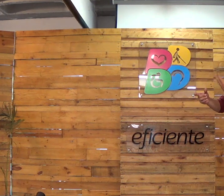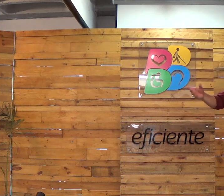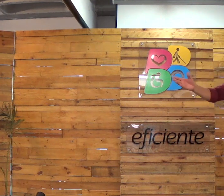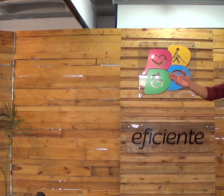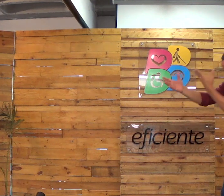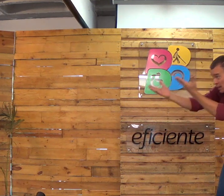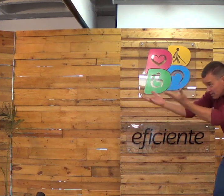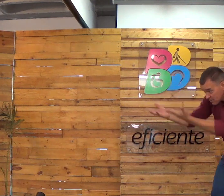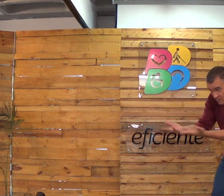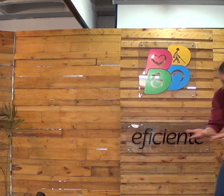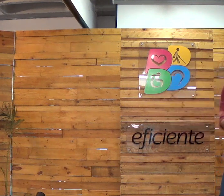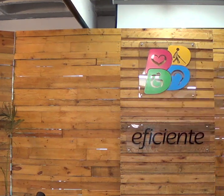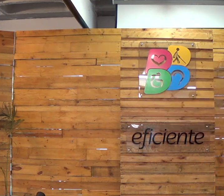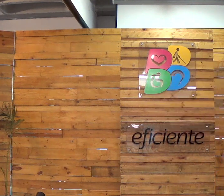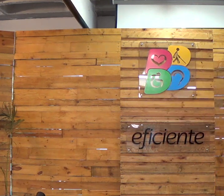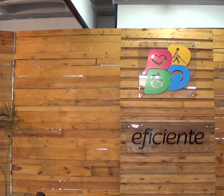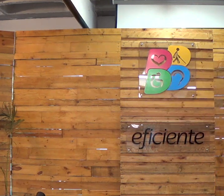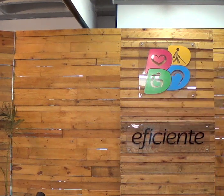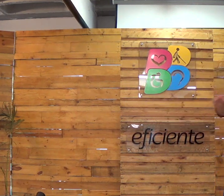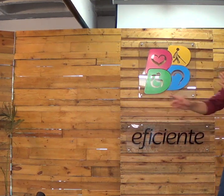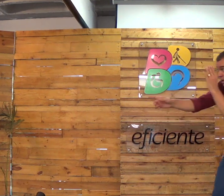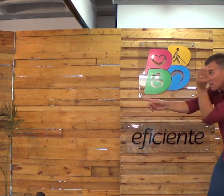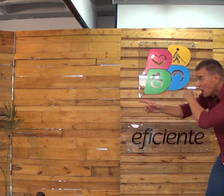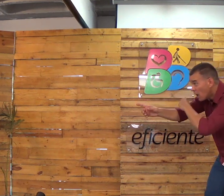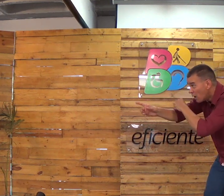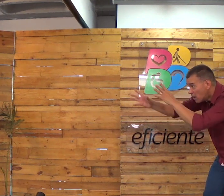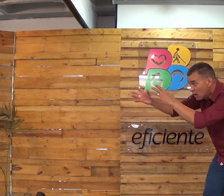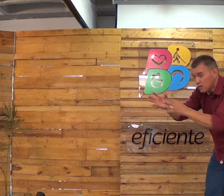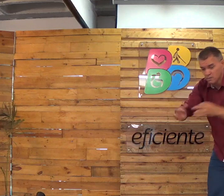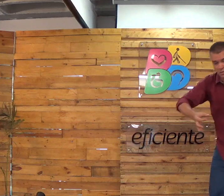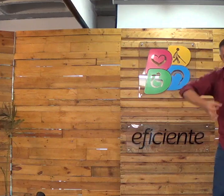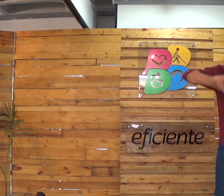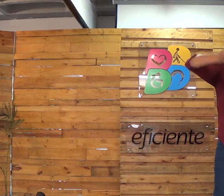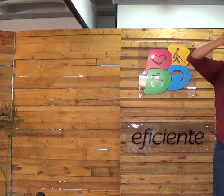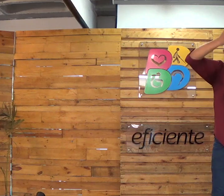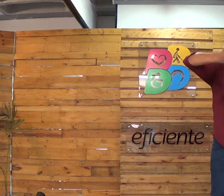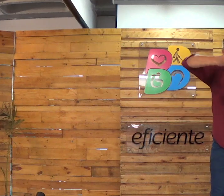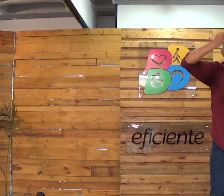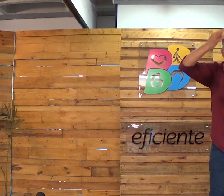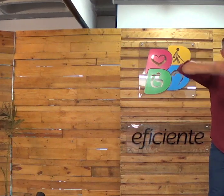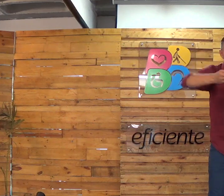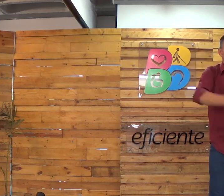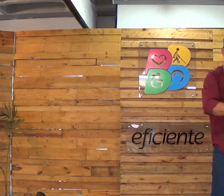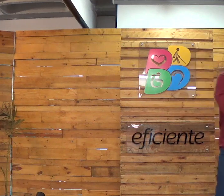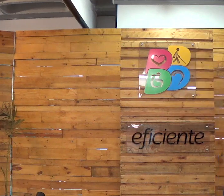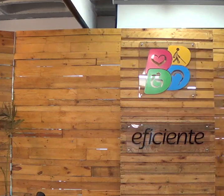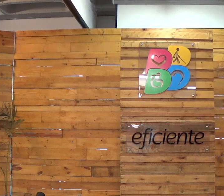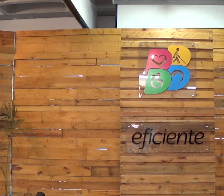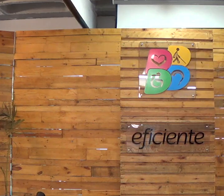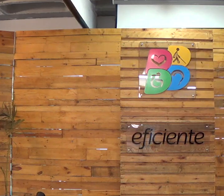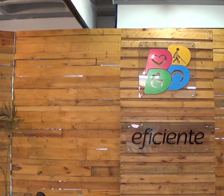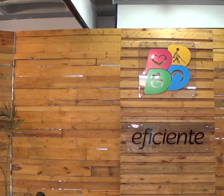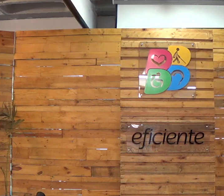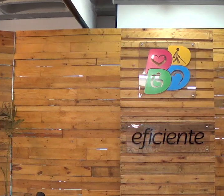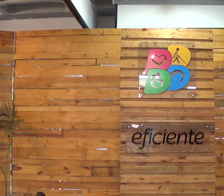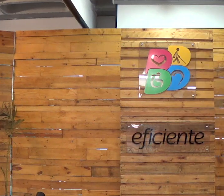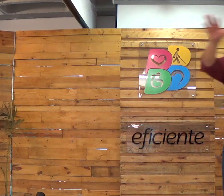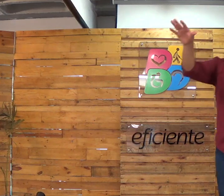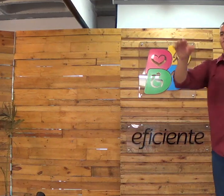Você vai ver coisas boas ou você vai ver coisas más? Você tem feito coisas boas ou coisas más? Se